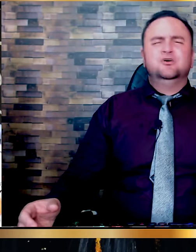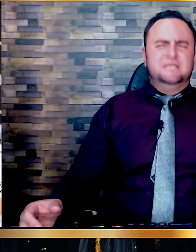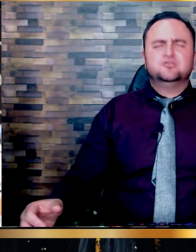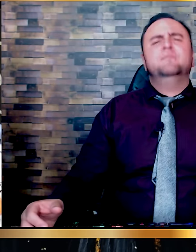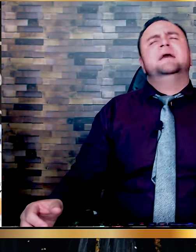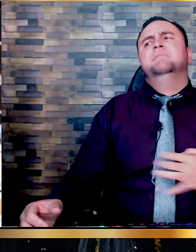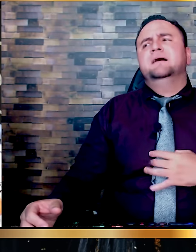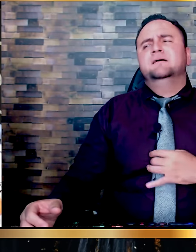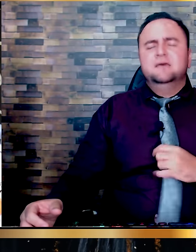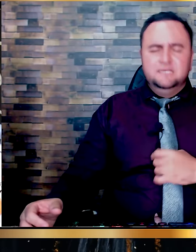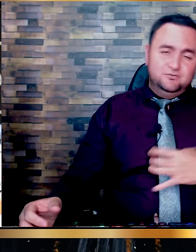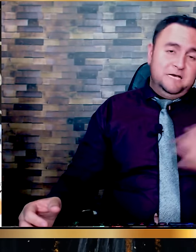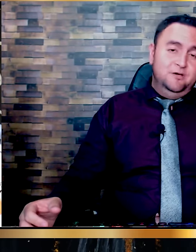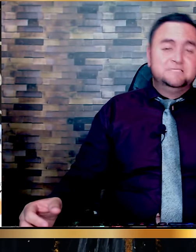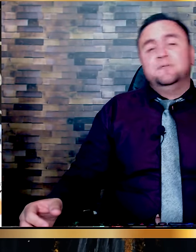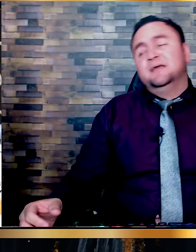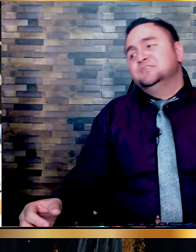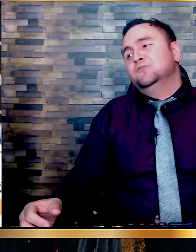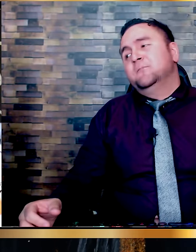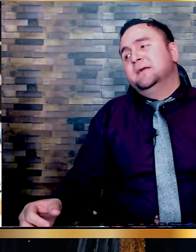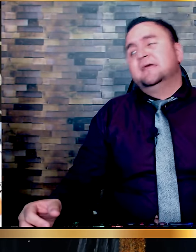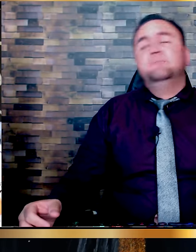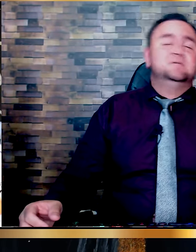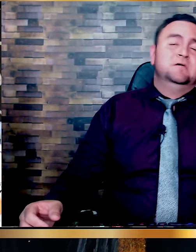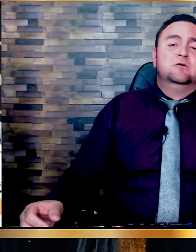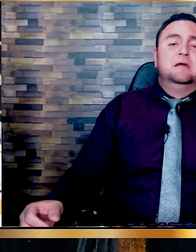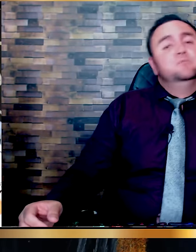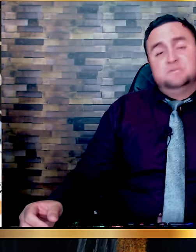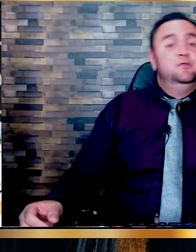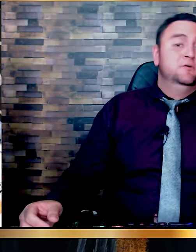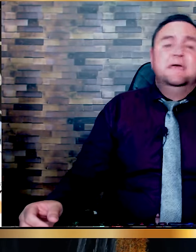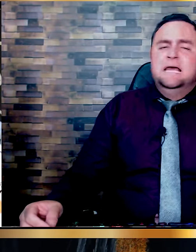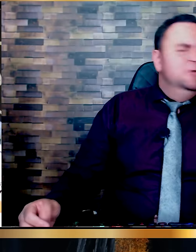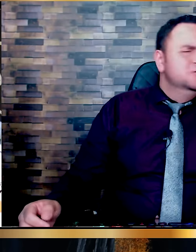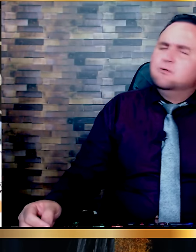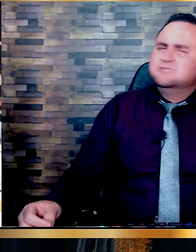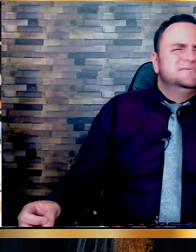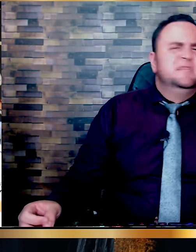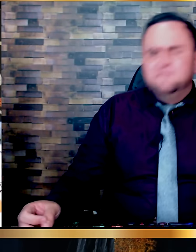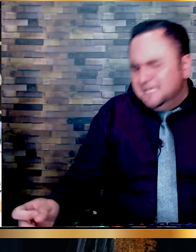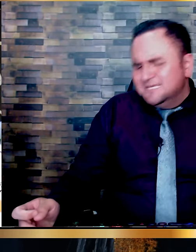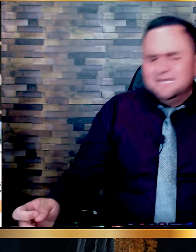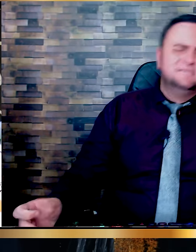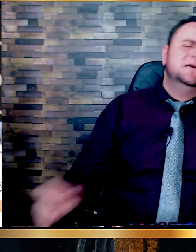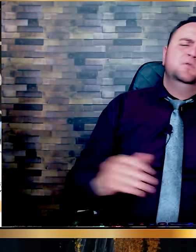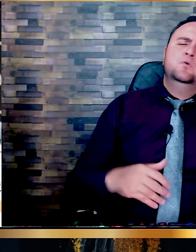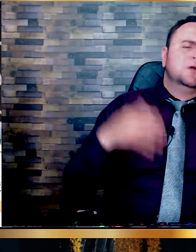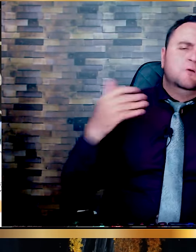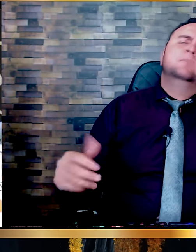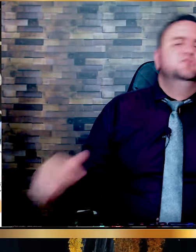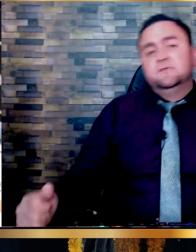decir. No, Cristo me ama. Escuchamos esta predicación por parte del pastor Héctor Campuzano. Él vivió circunstancias difíciles.